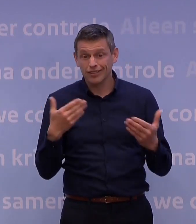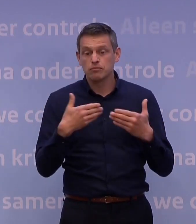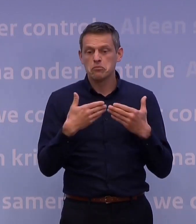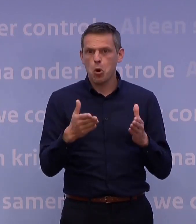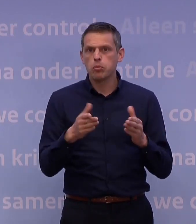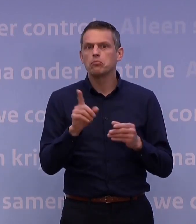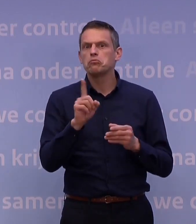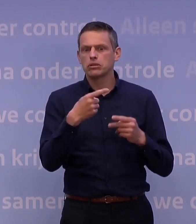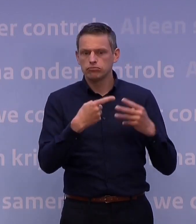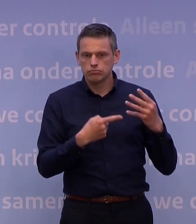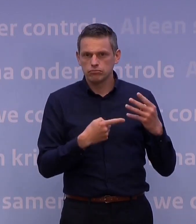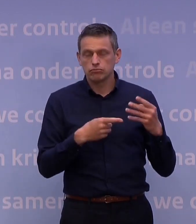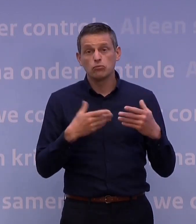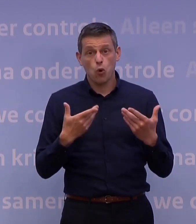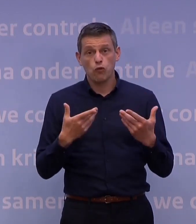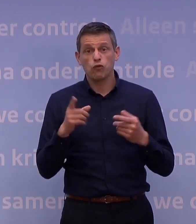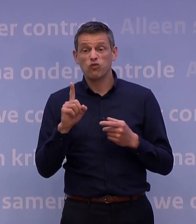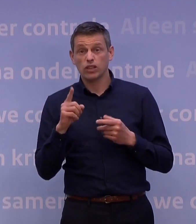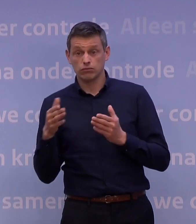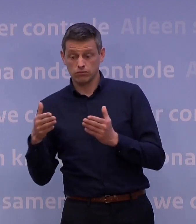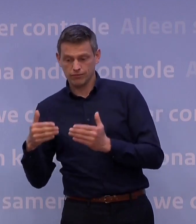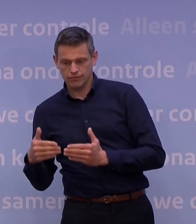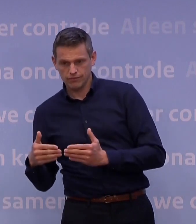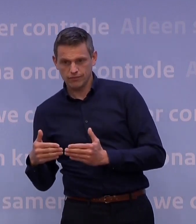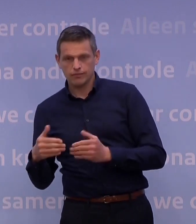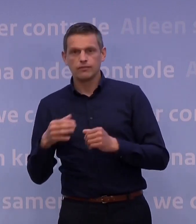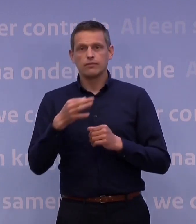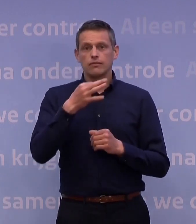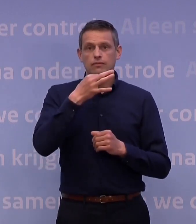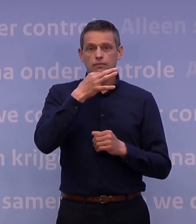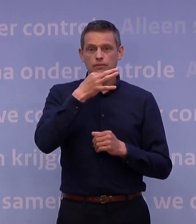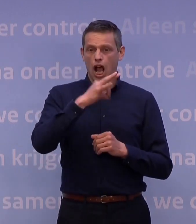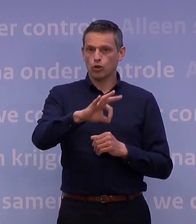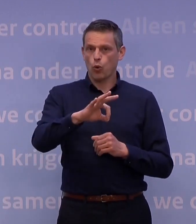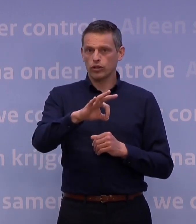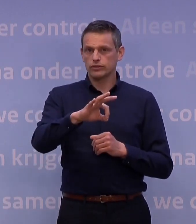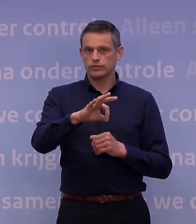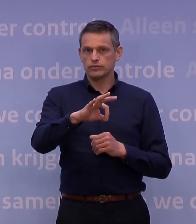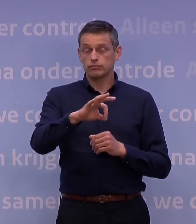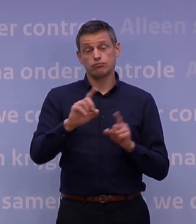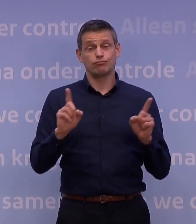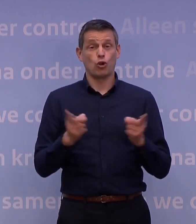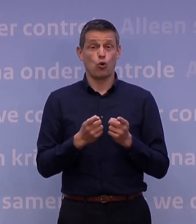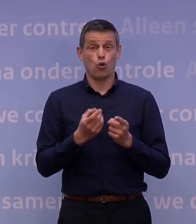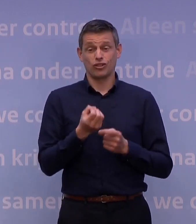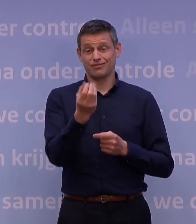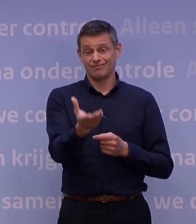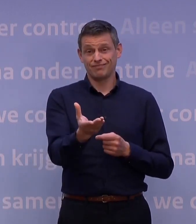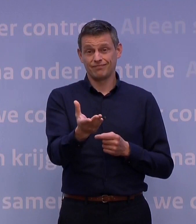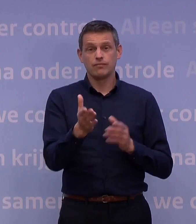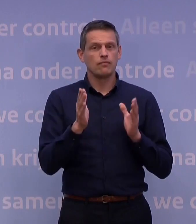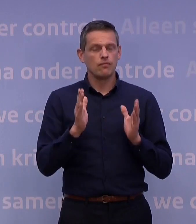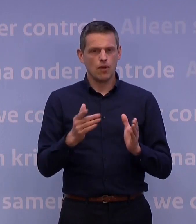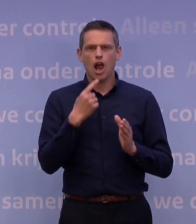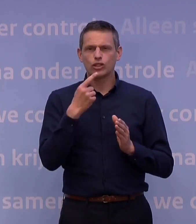en wat nog even niet? Het antwoord op die vraag is kort. Want ik zei al,